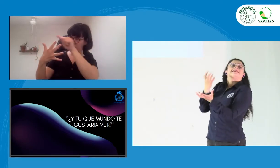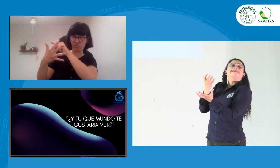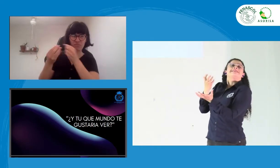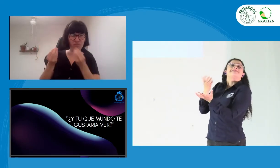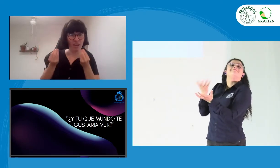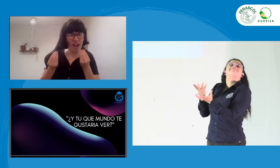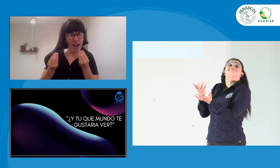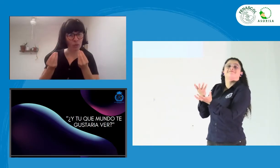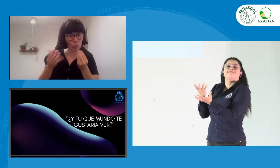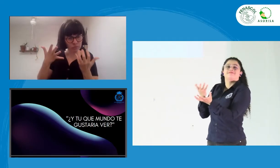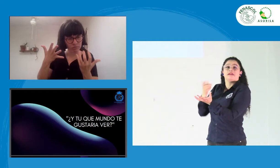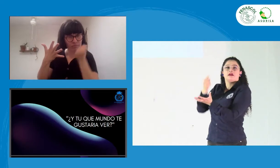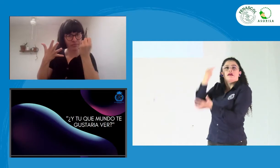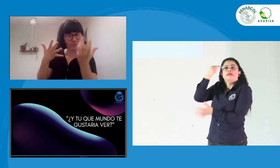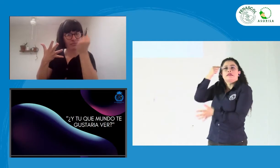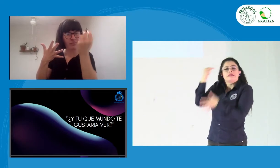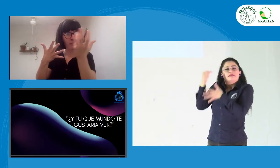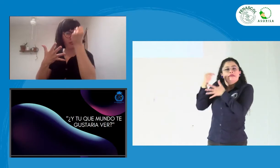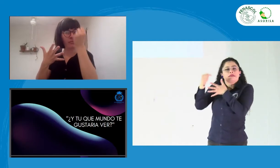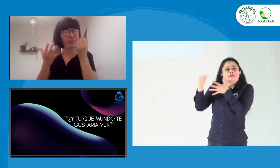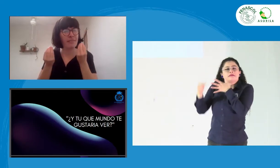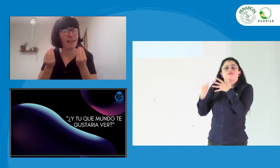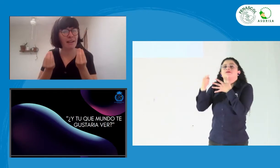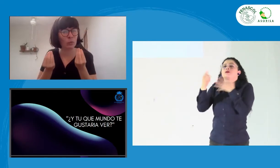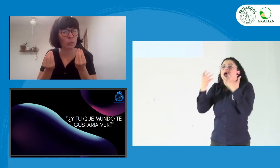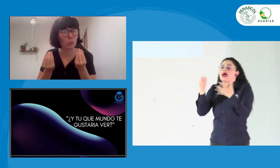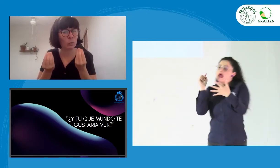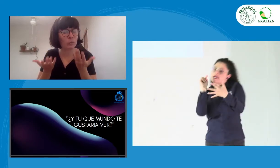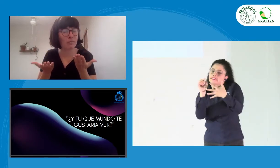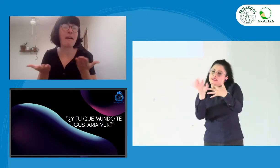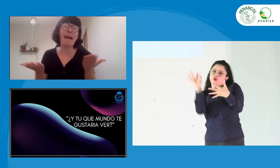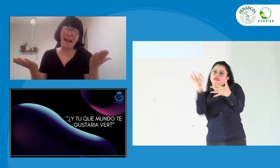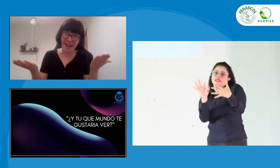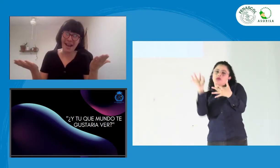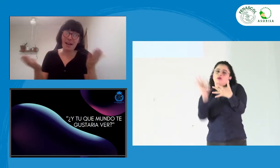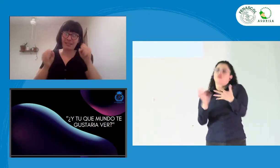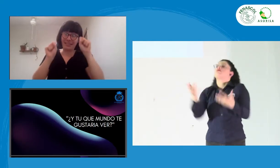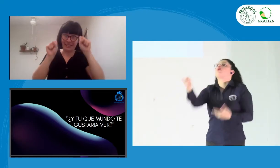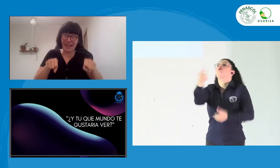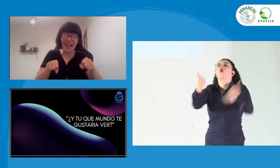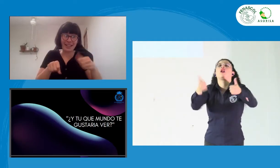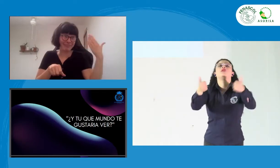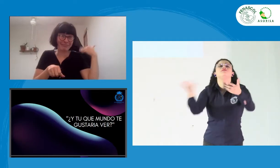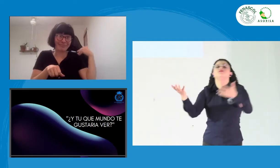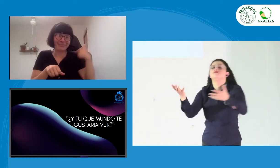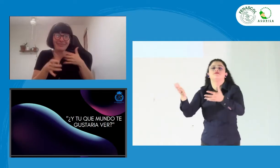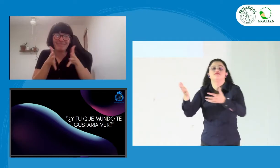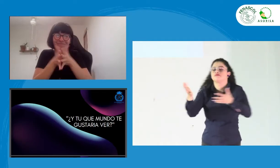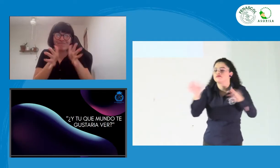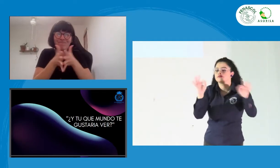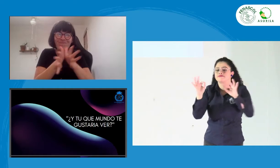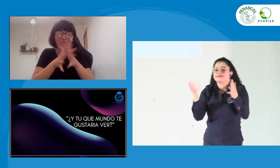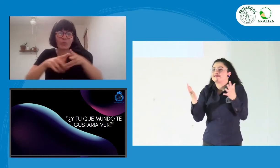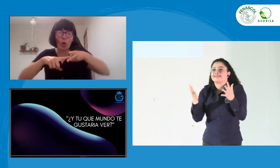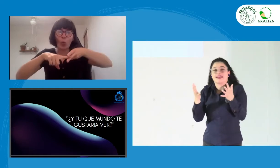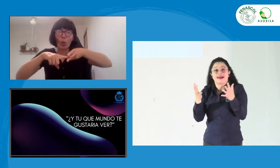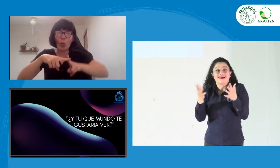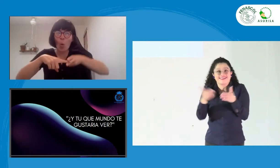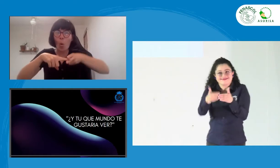¿Qué cosas quieren ver para la comunidad sorda? ¿Y cómo piensan lograrlo? Claro, lo podemos